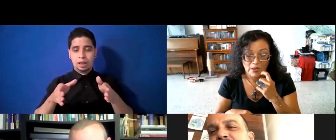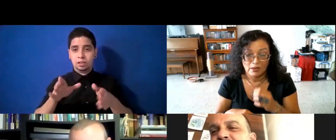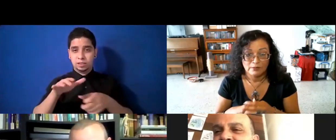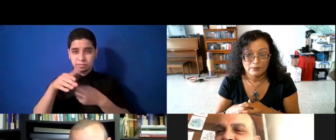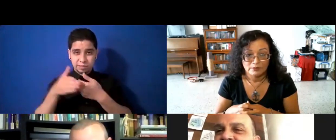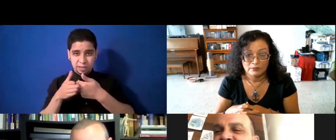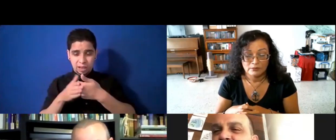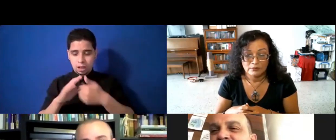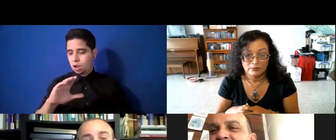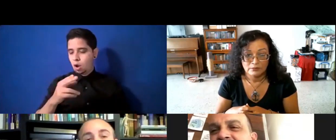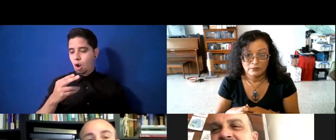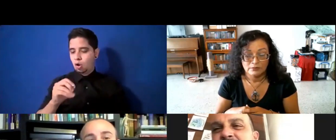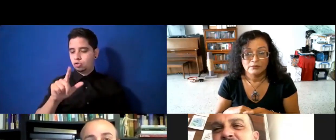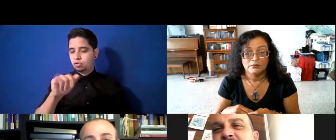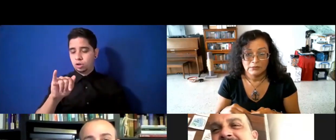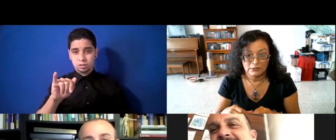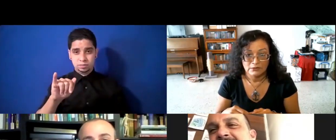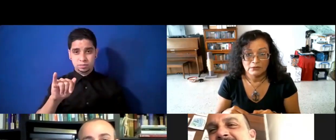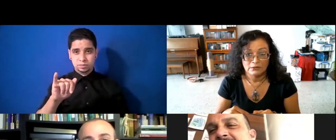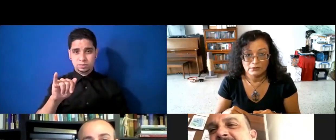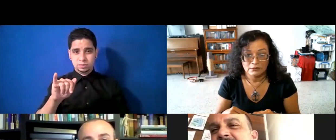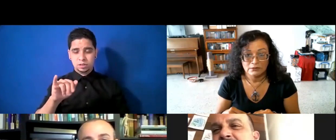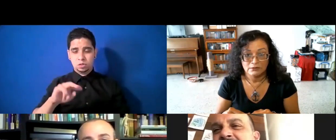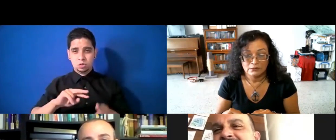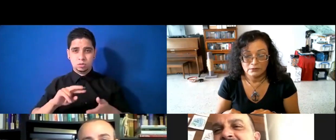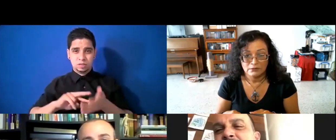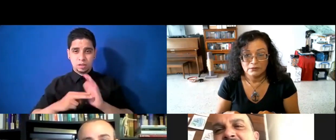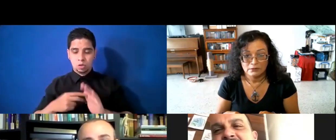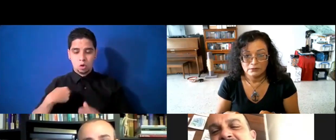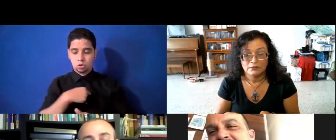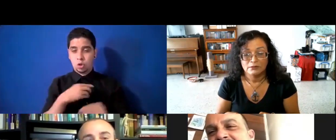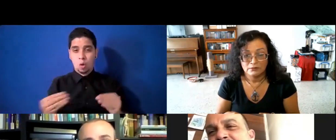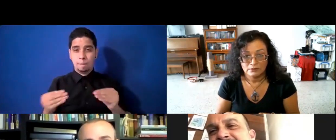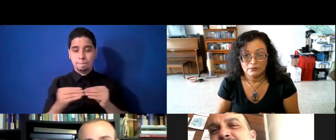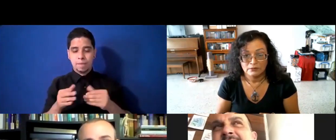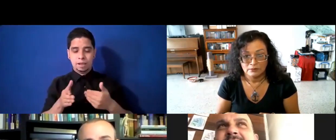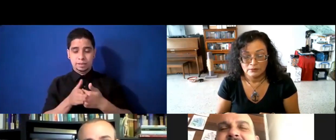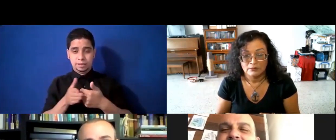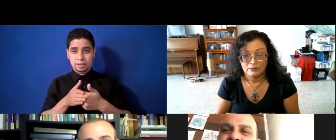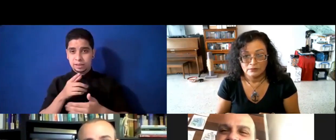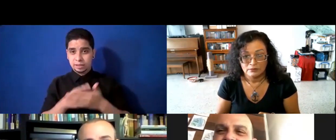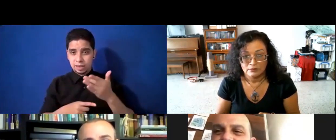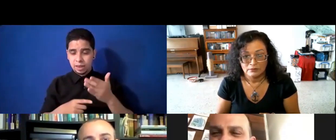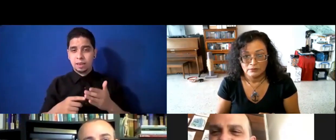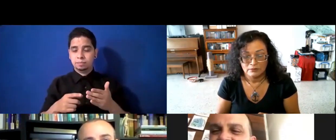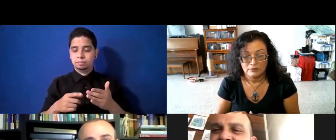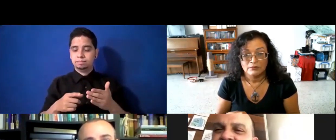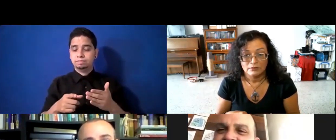en dirección contraria. Estamos más cerca de Plaza de las Américas, detrás de Best Buy, en la calle Calado.